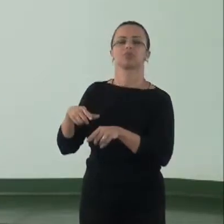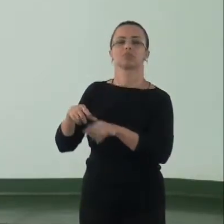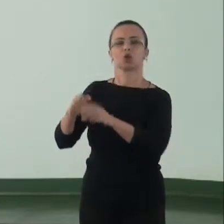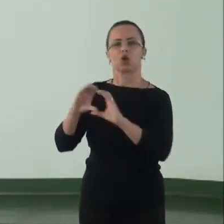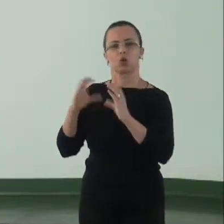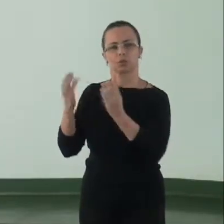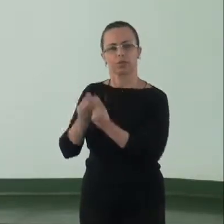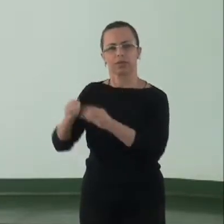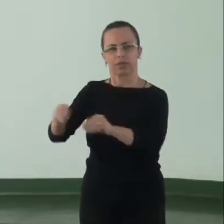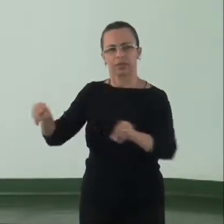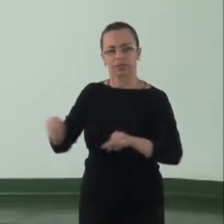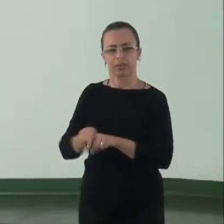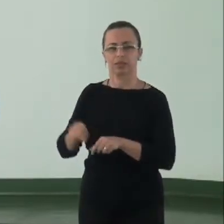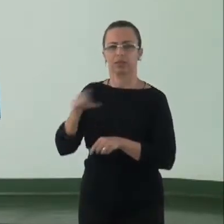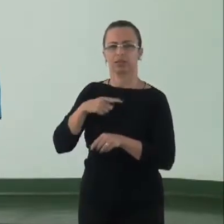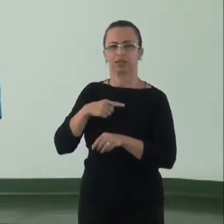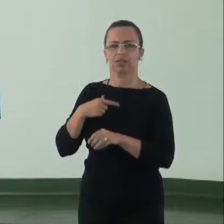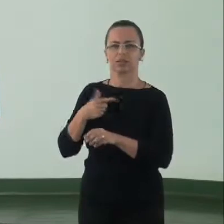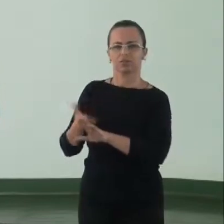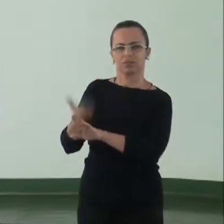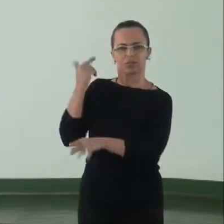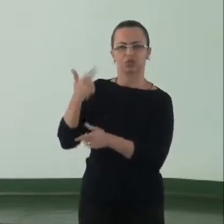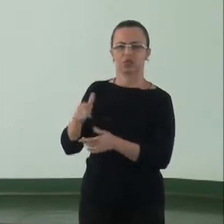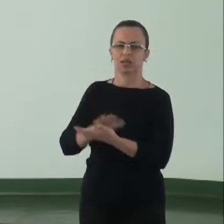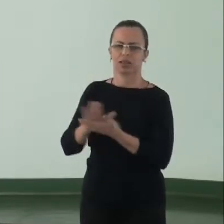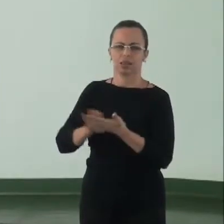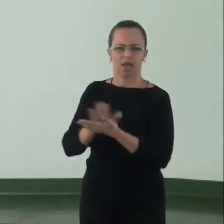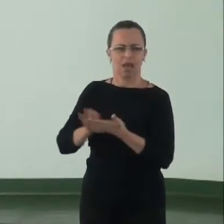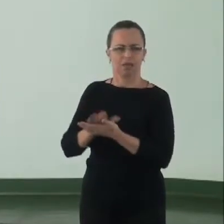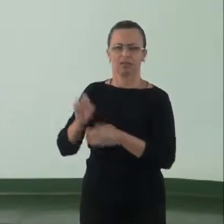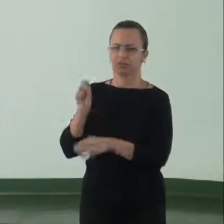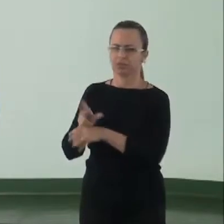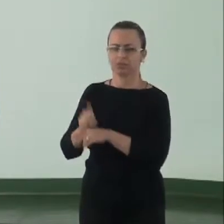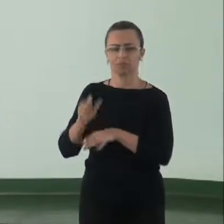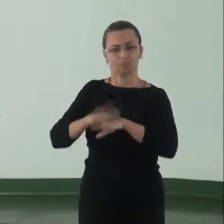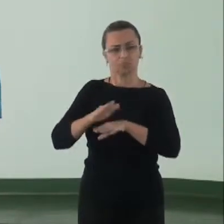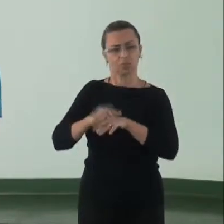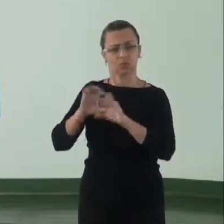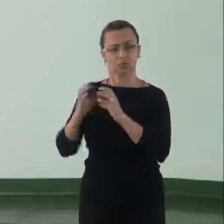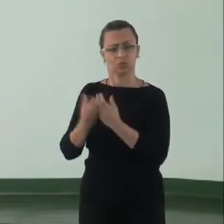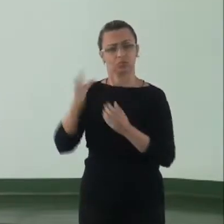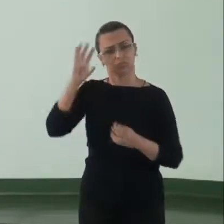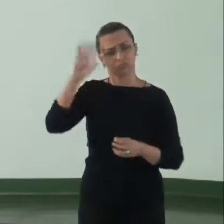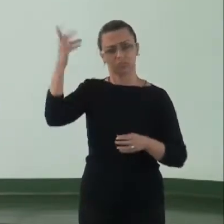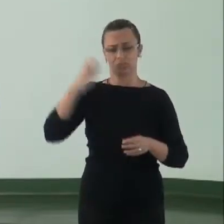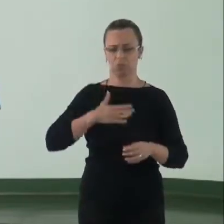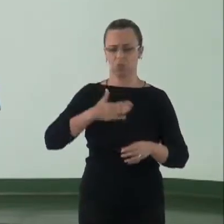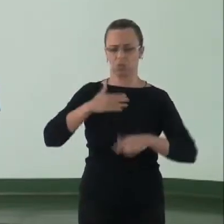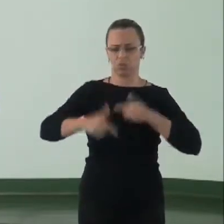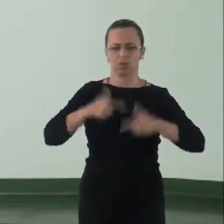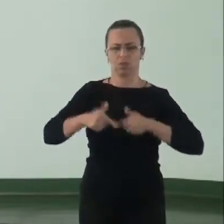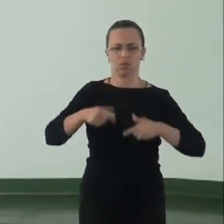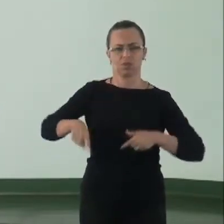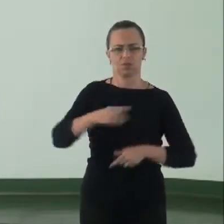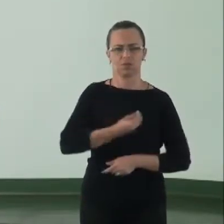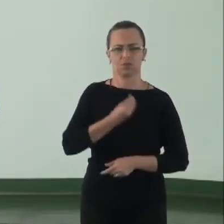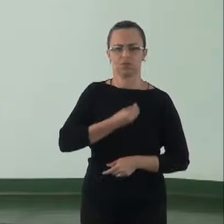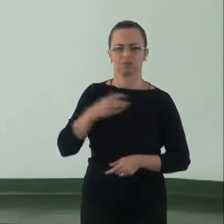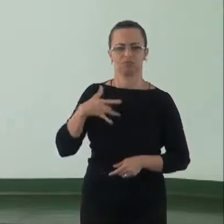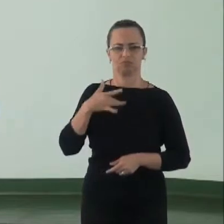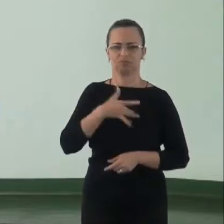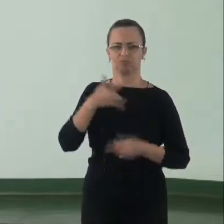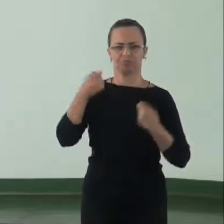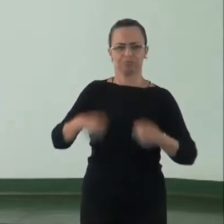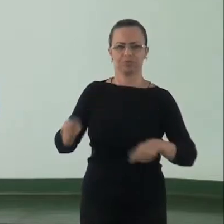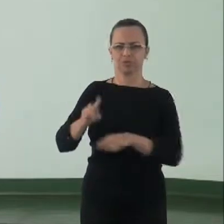territórios e áreas livres de agrotóxicos etrangênicos que as comunidades possam decidir que no seu espaço de trabalho e vivência esses produtos